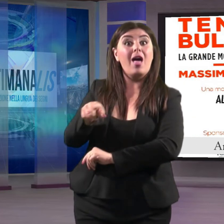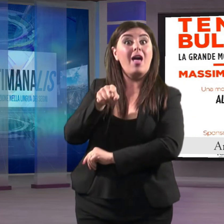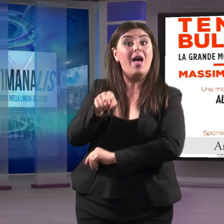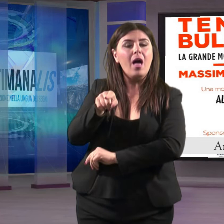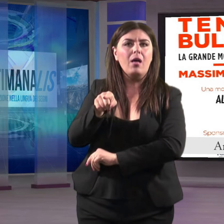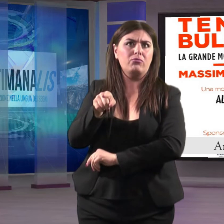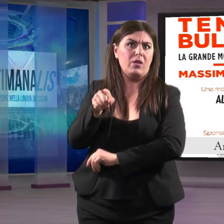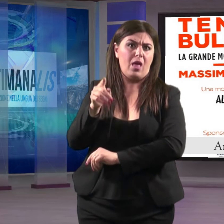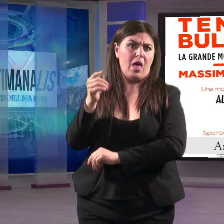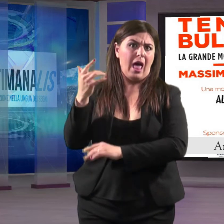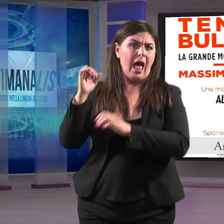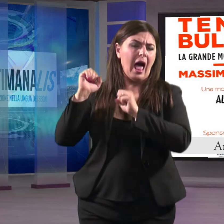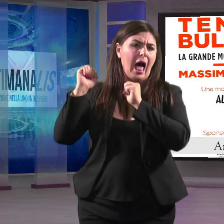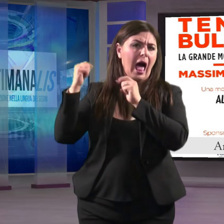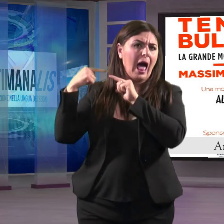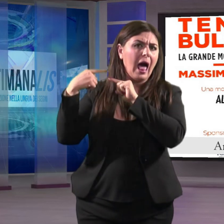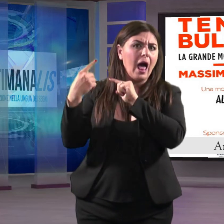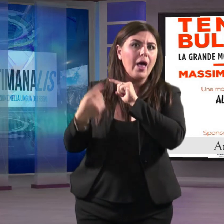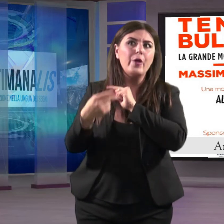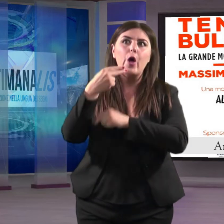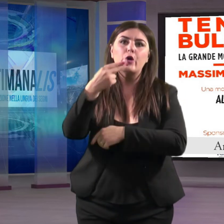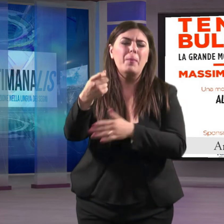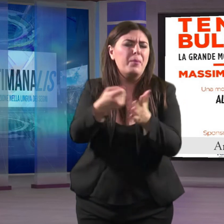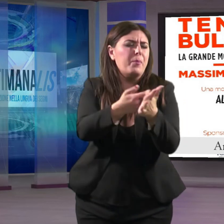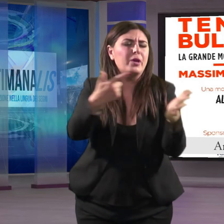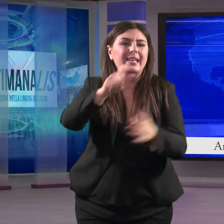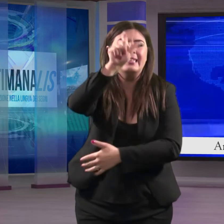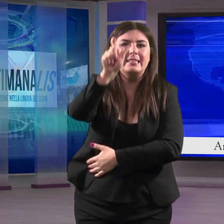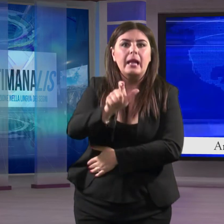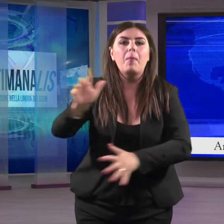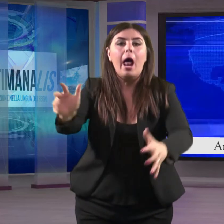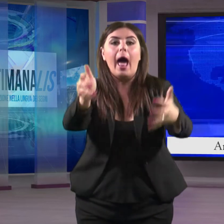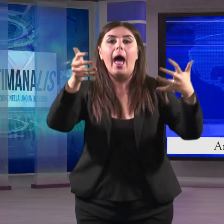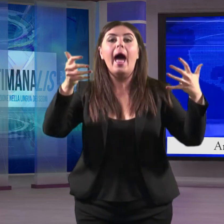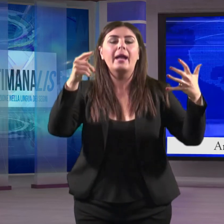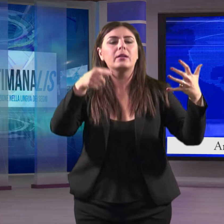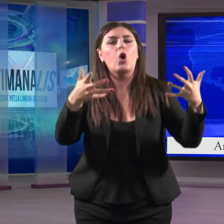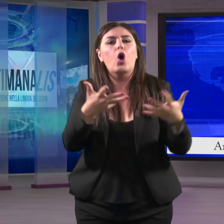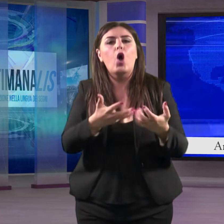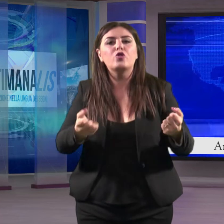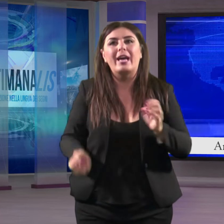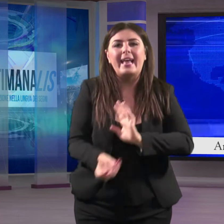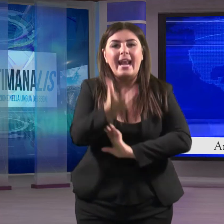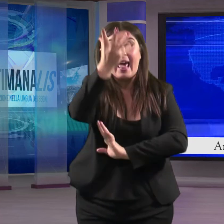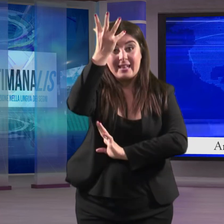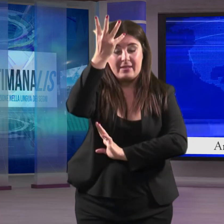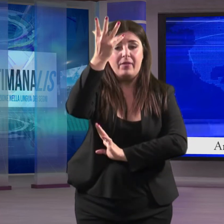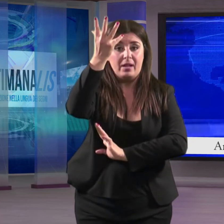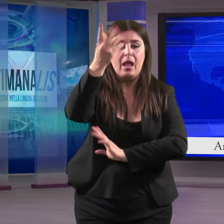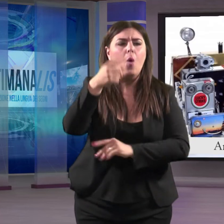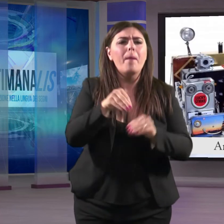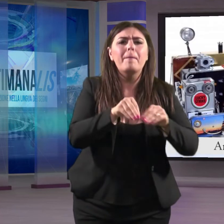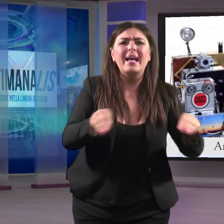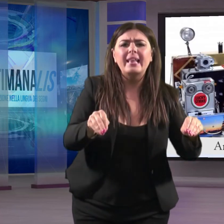alcuni anni è il nome di riferimento in Italia per l'arte applicata al concetto di creatività attraverso